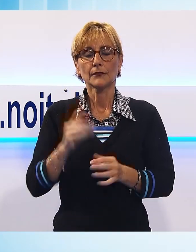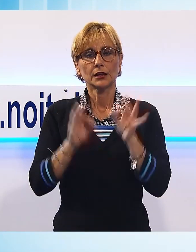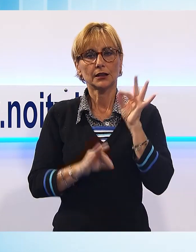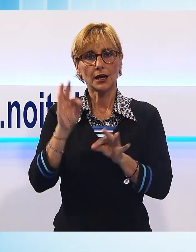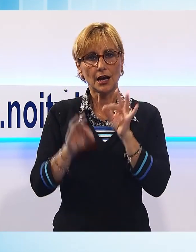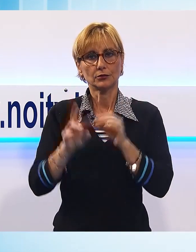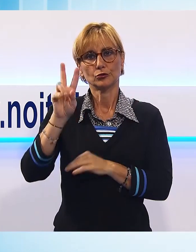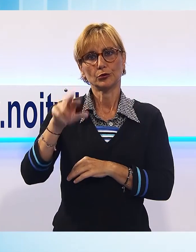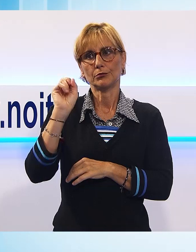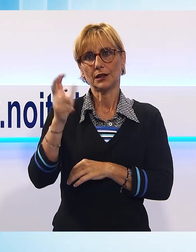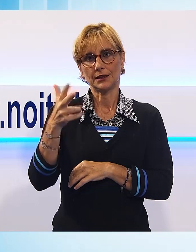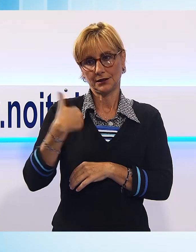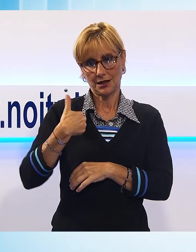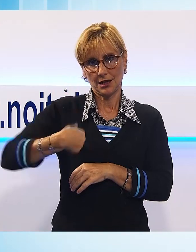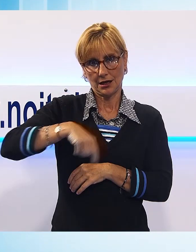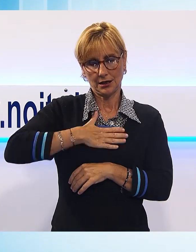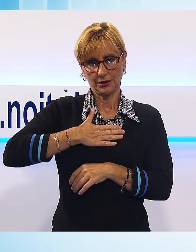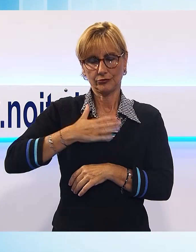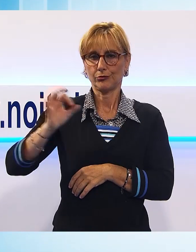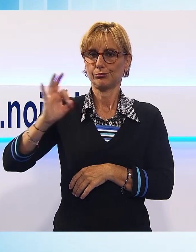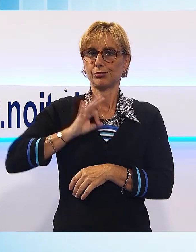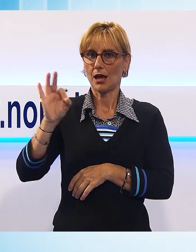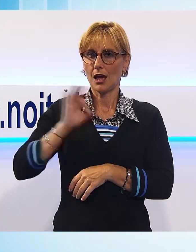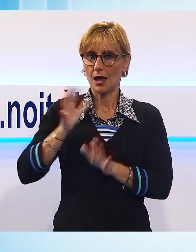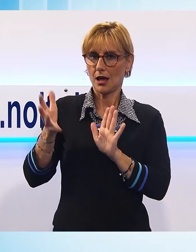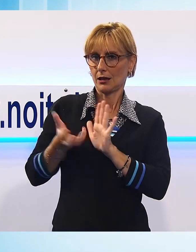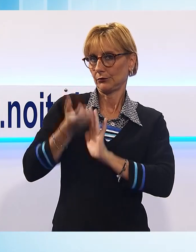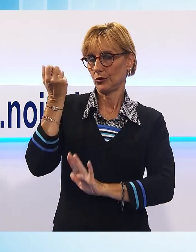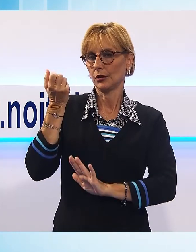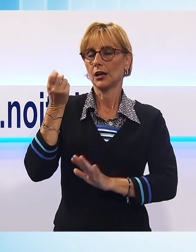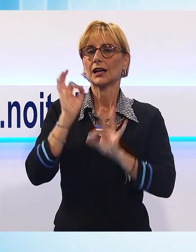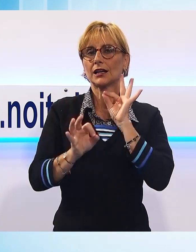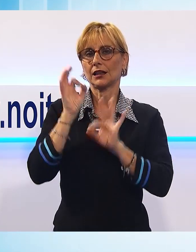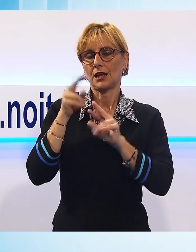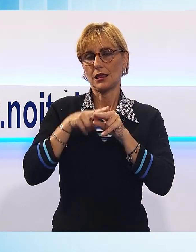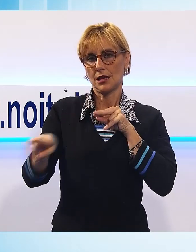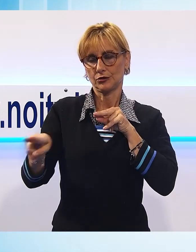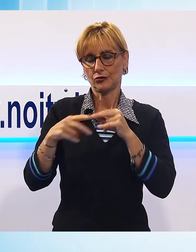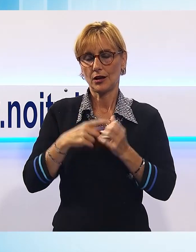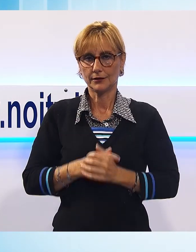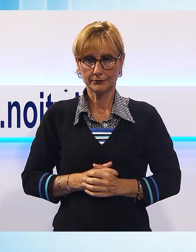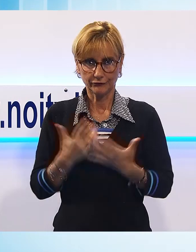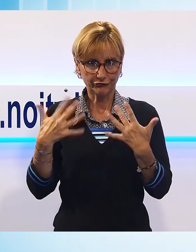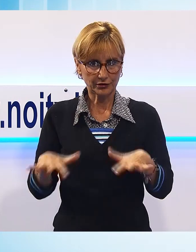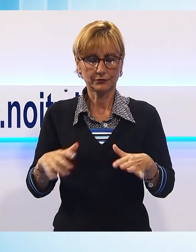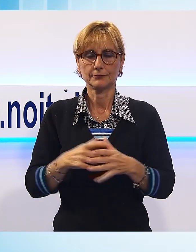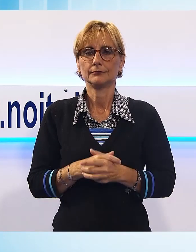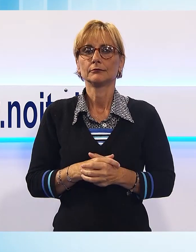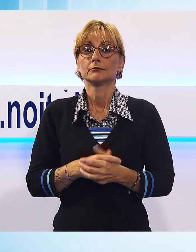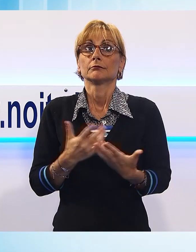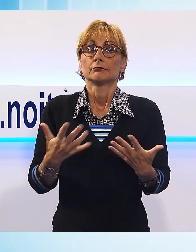2013 vinse il premio della critica nazionale a Biatti. Che cosa dire di più?